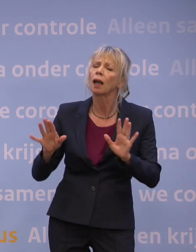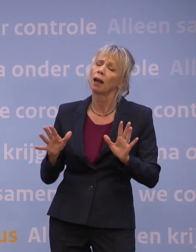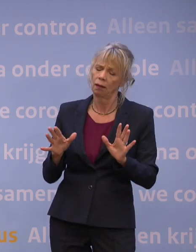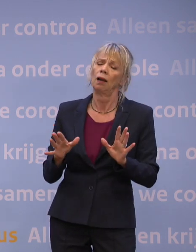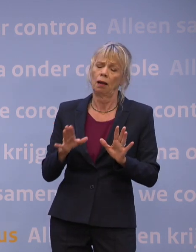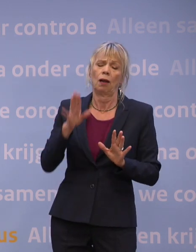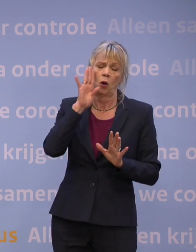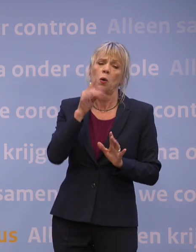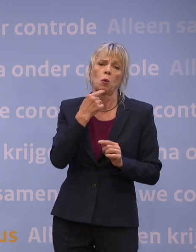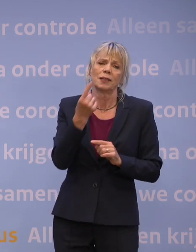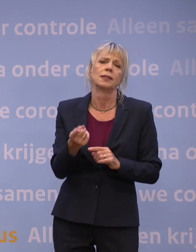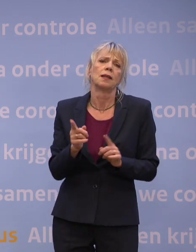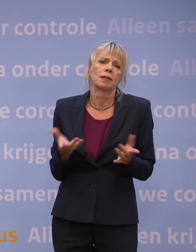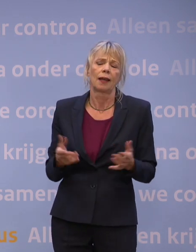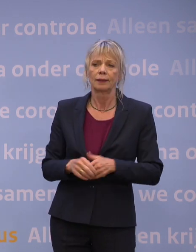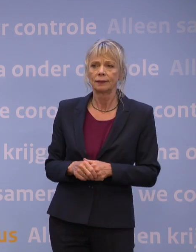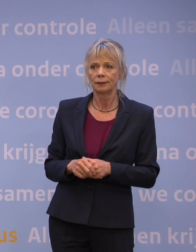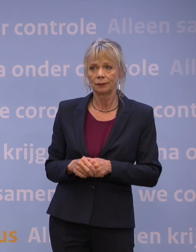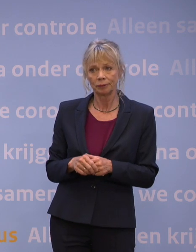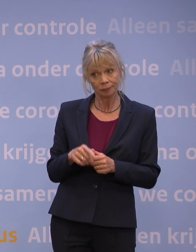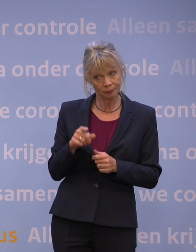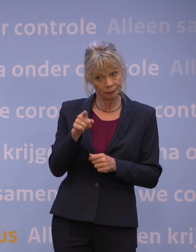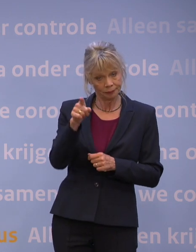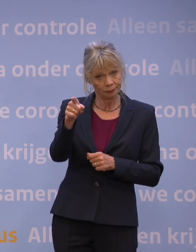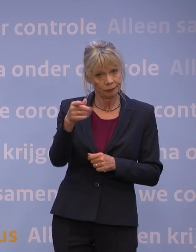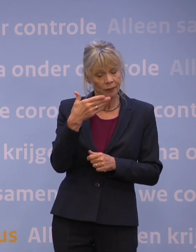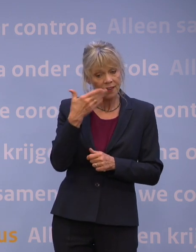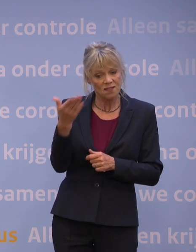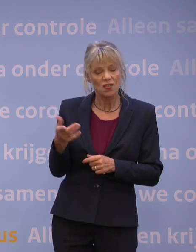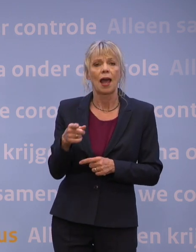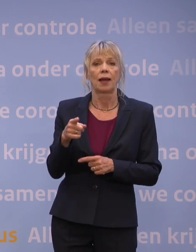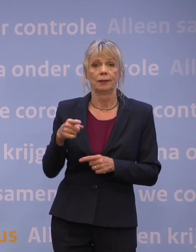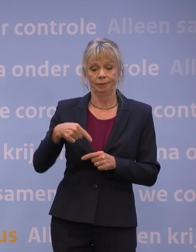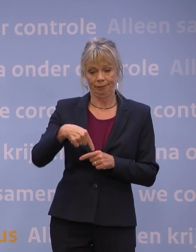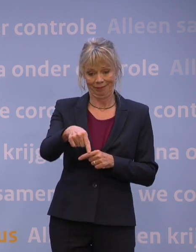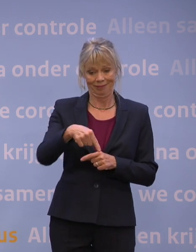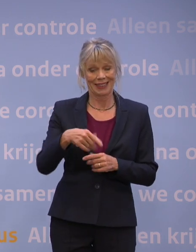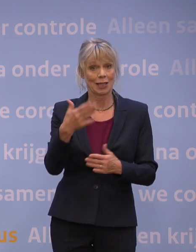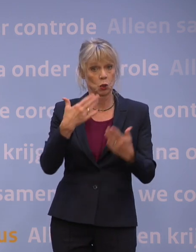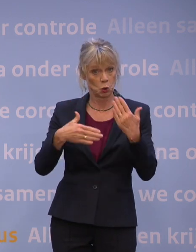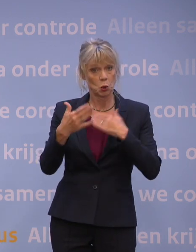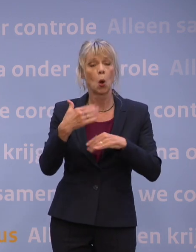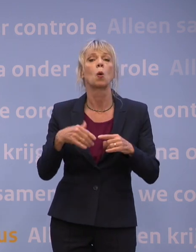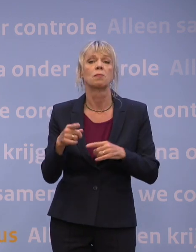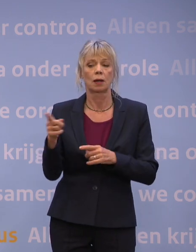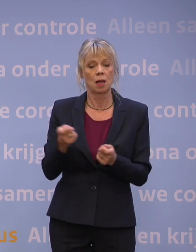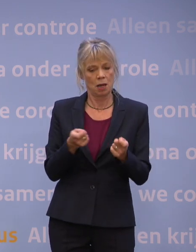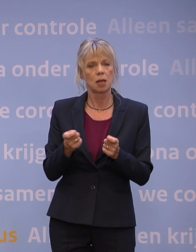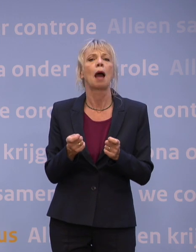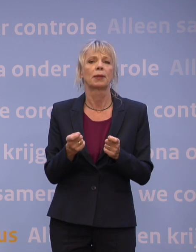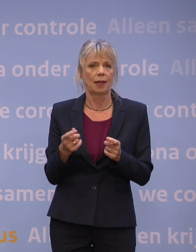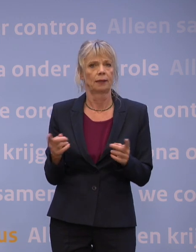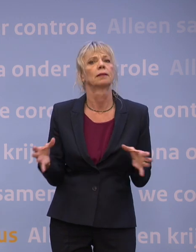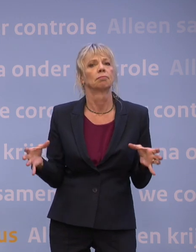U zei ook, we komen deze zomer nog met enige regelmaat bij elkaar. Wat is dan het signaal, zoals,